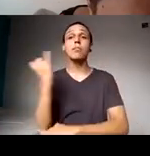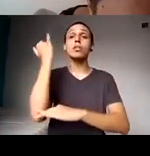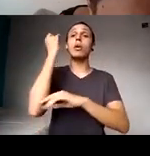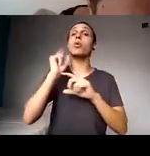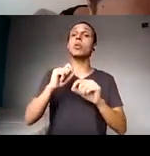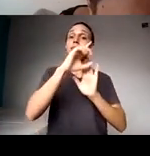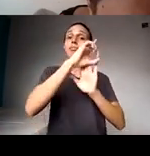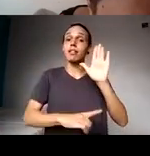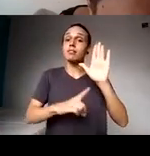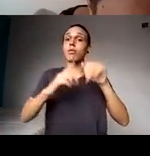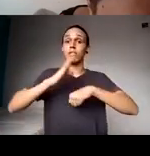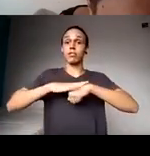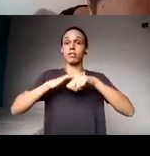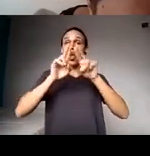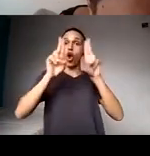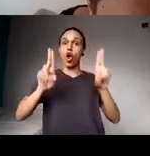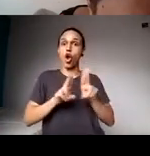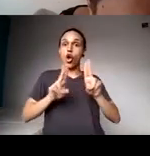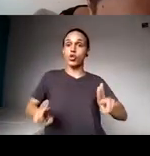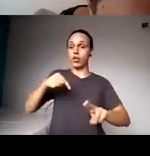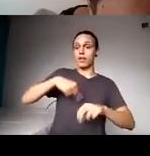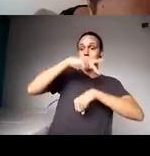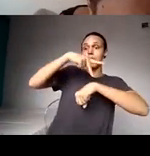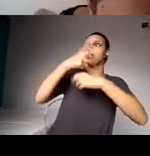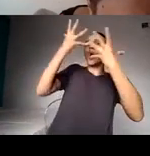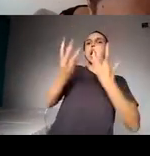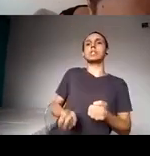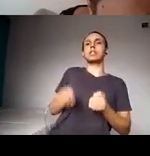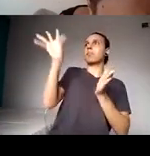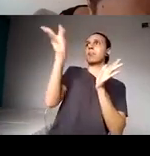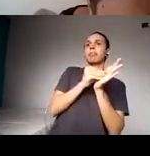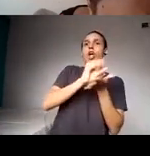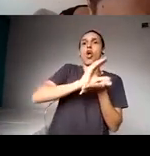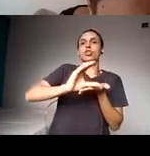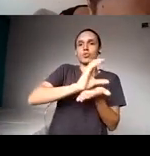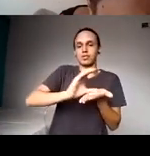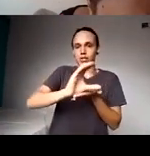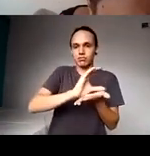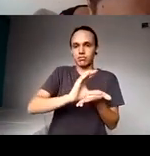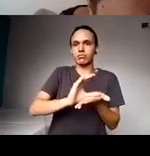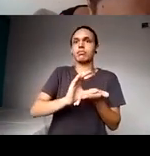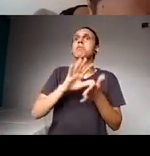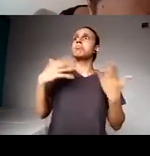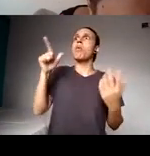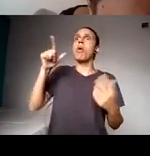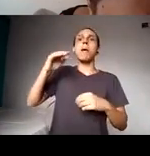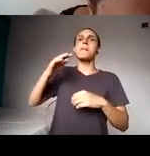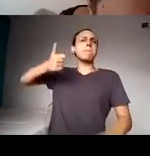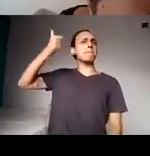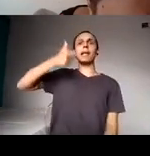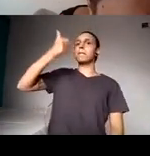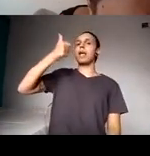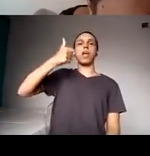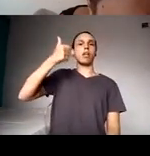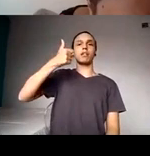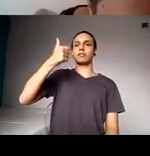ela foi incorporada em nosso país como emenda constitucional. Então, ela é a nossa lei maior, e ela deve gerir